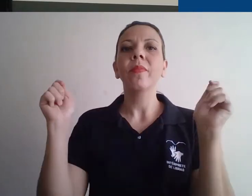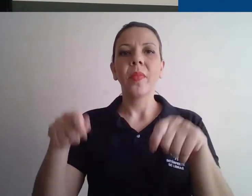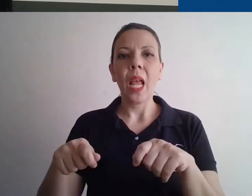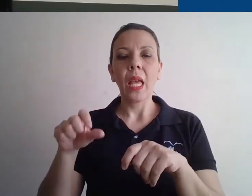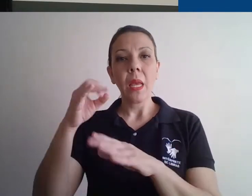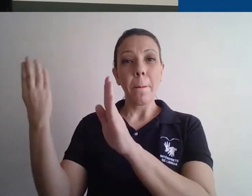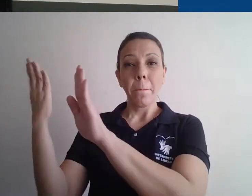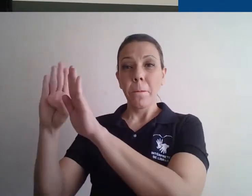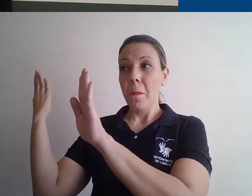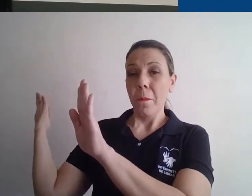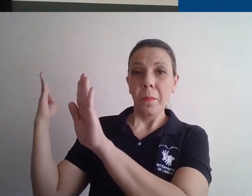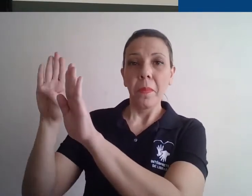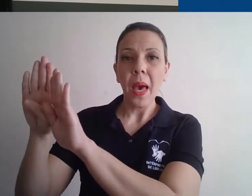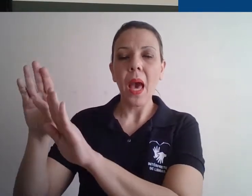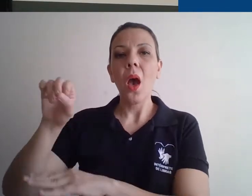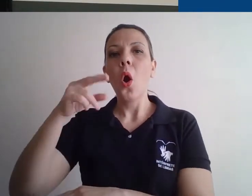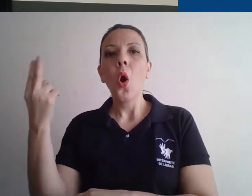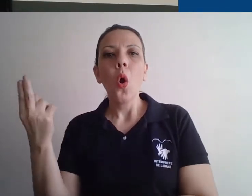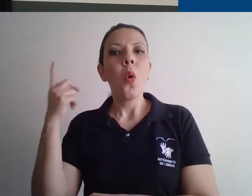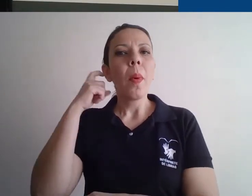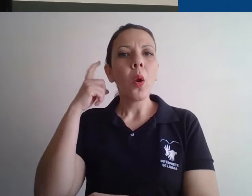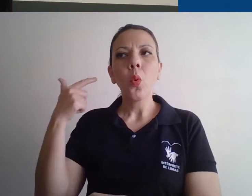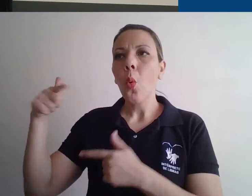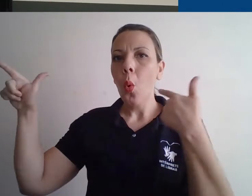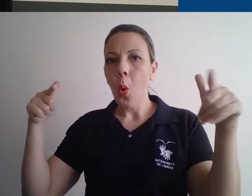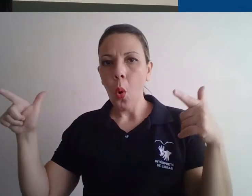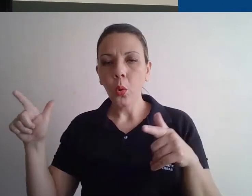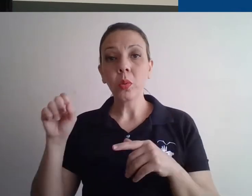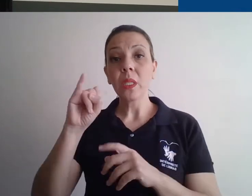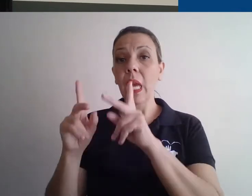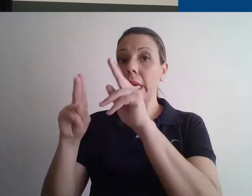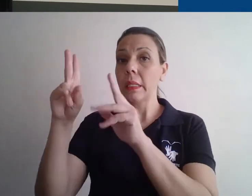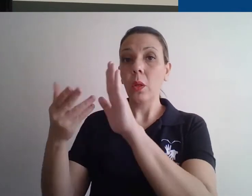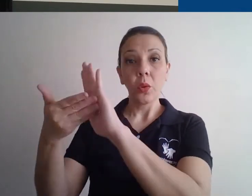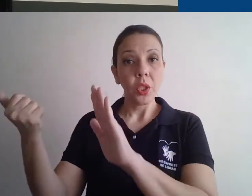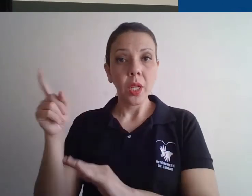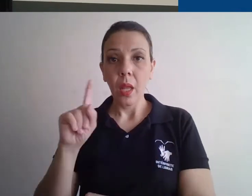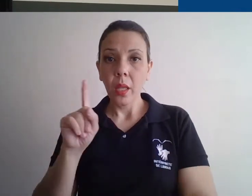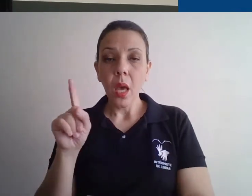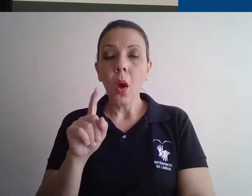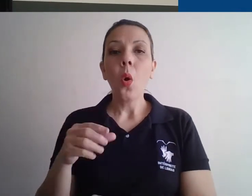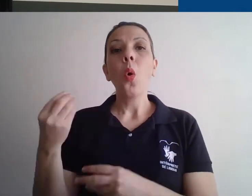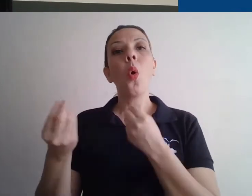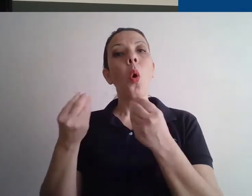bateu durante a gravação. Se não for possível retirá-los na edição, que eu vou mostrar pra vocês mais ou menos como que a gente pode fazer isso,